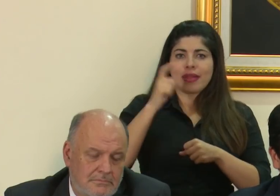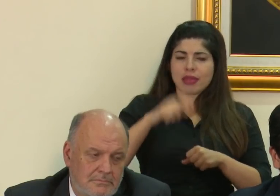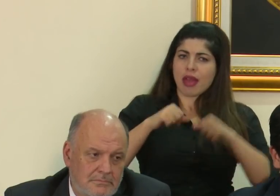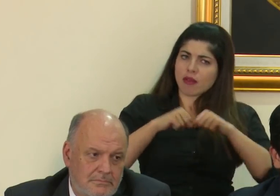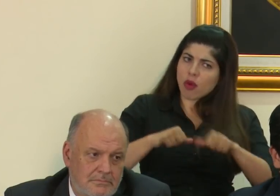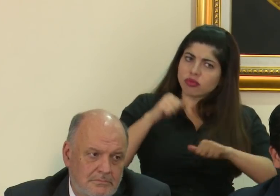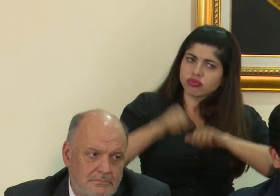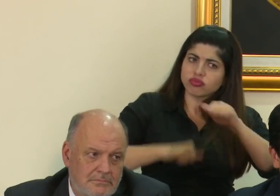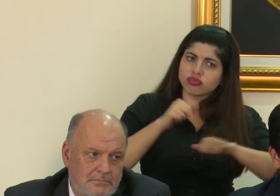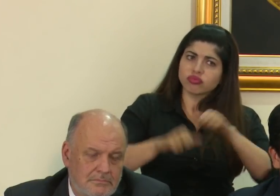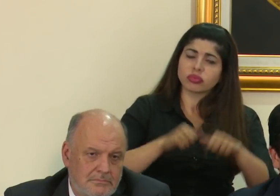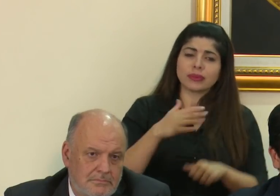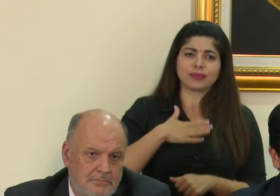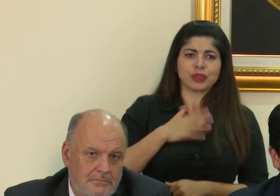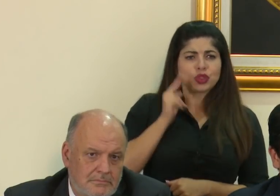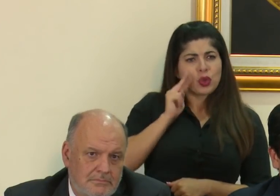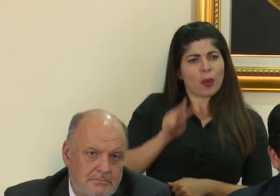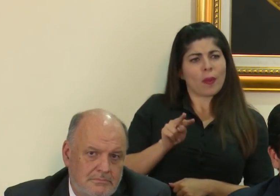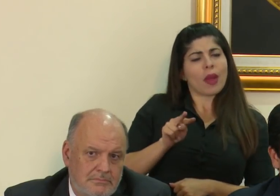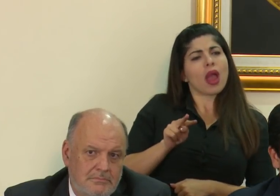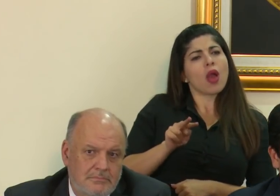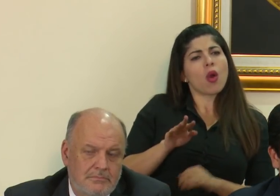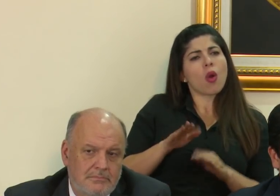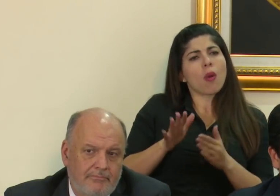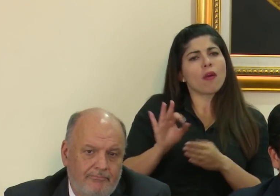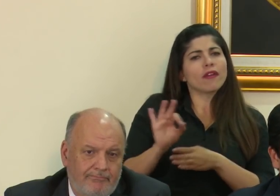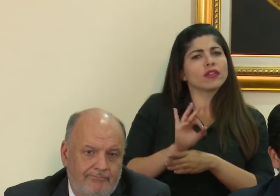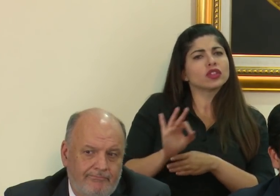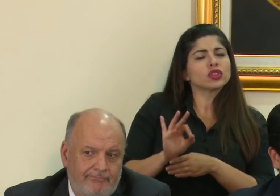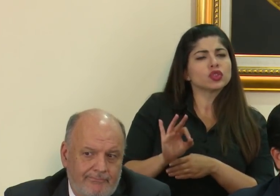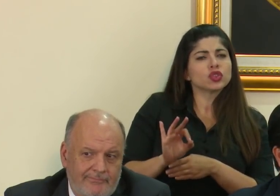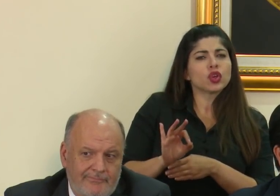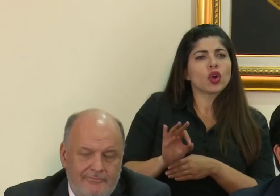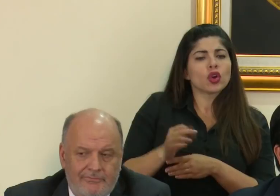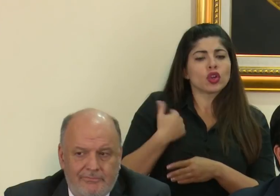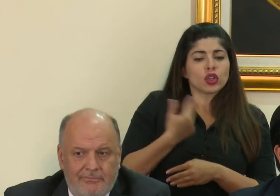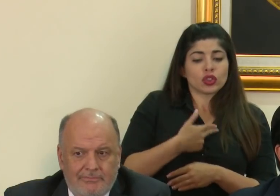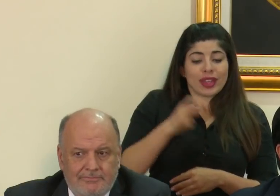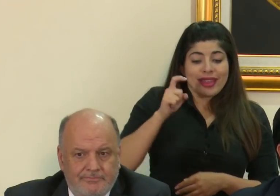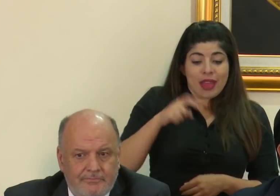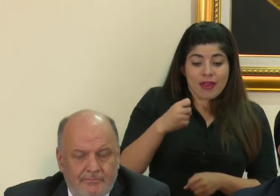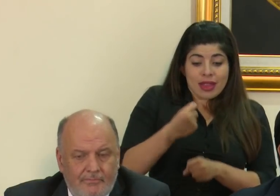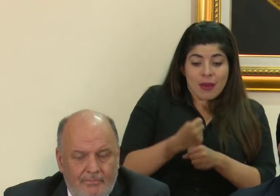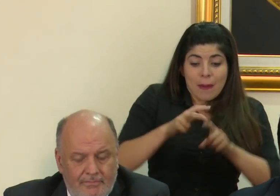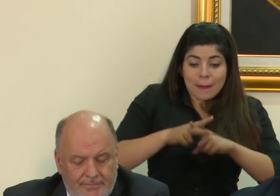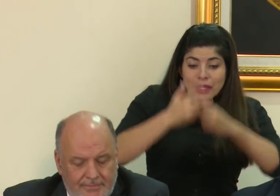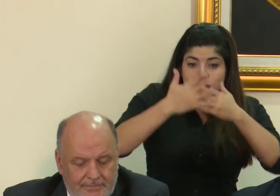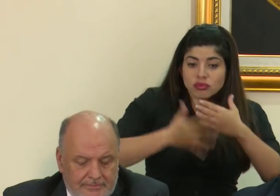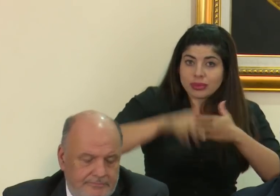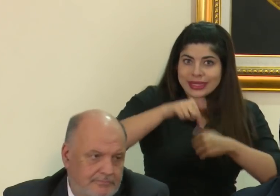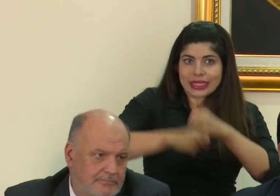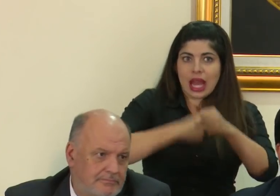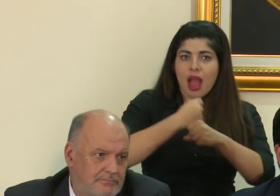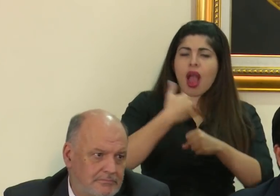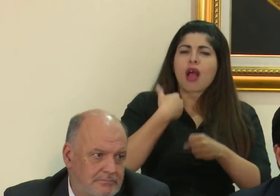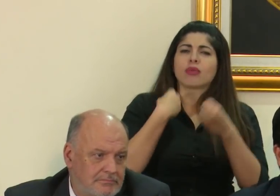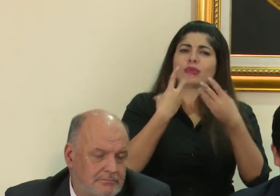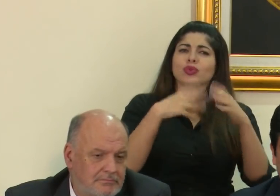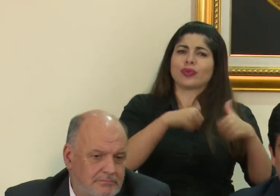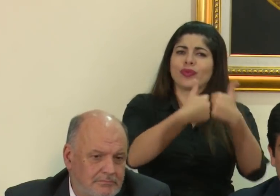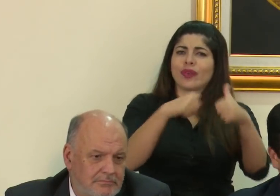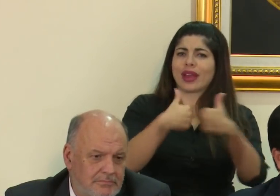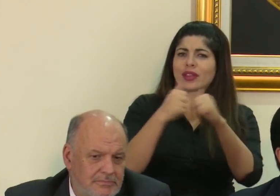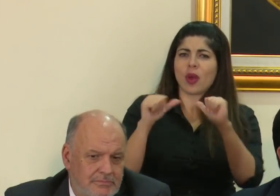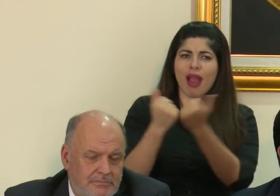adelante. y yo lo veo en la función de que lo que debemos trabajar este inicio de año. Tenemos muchos retos en los distintos